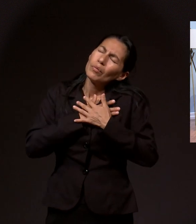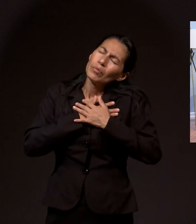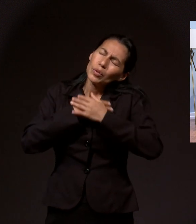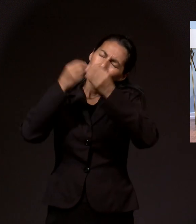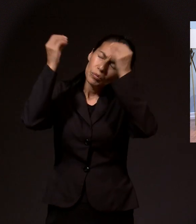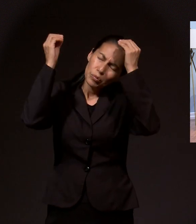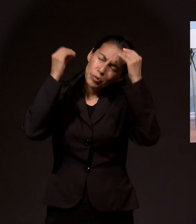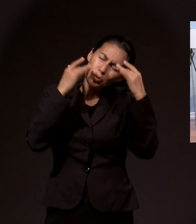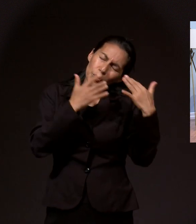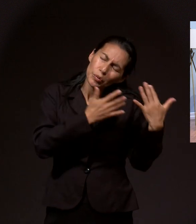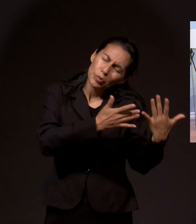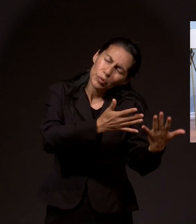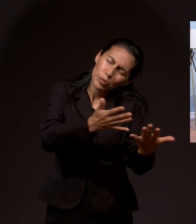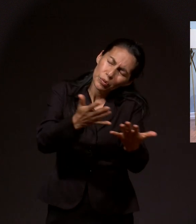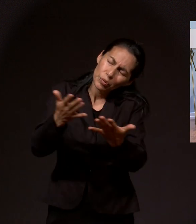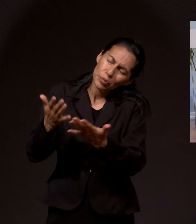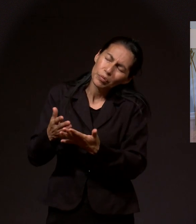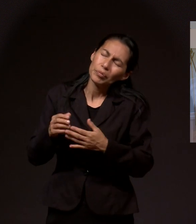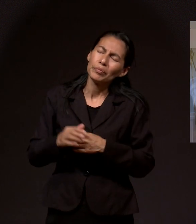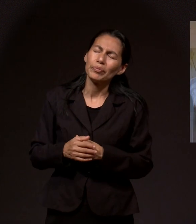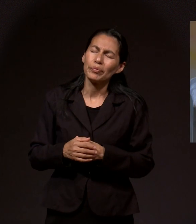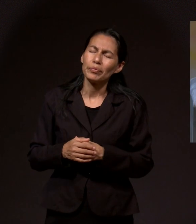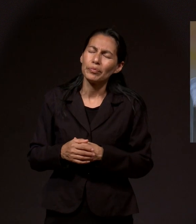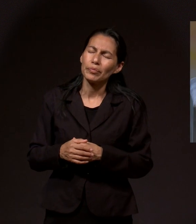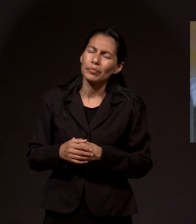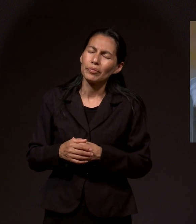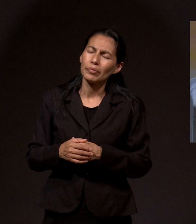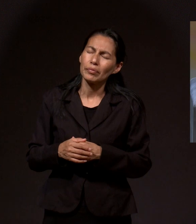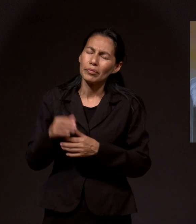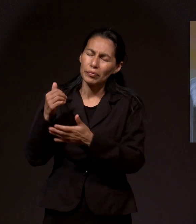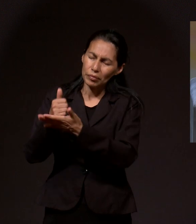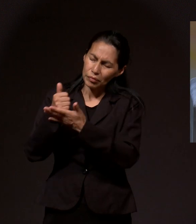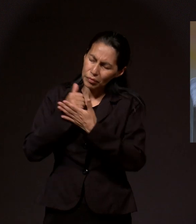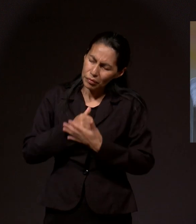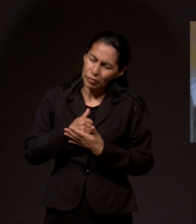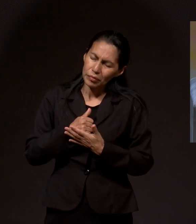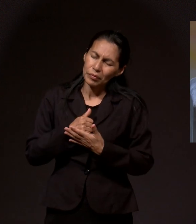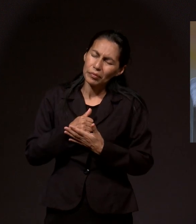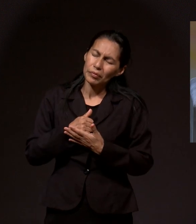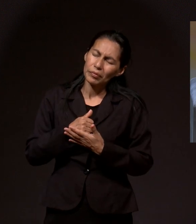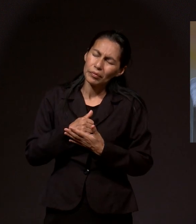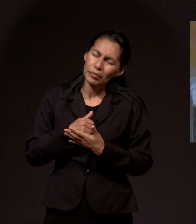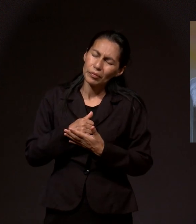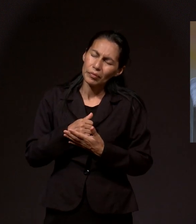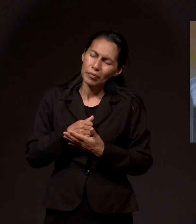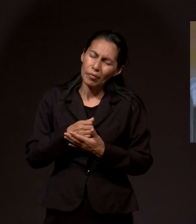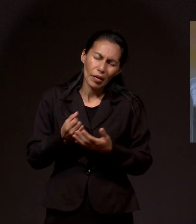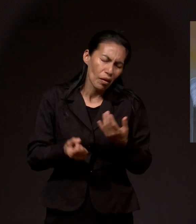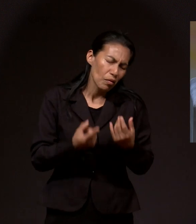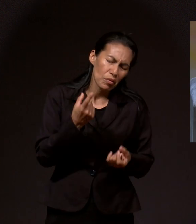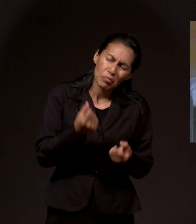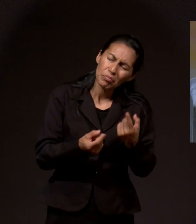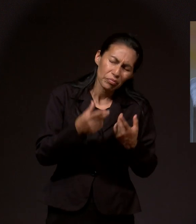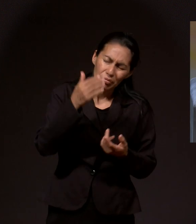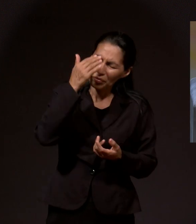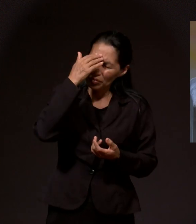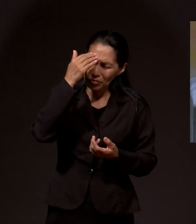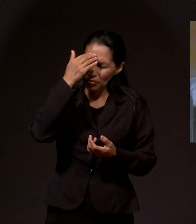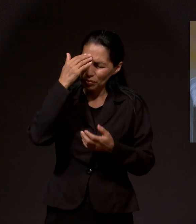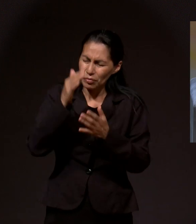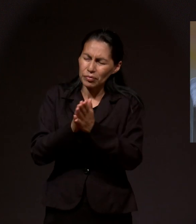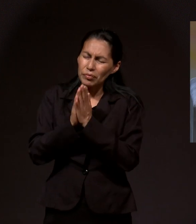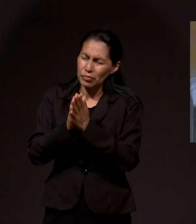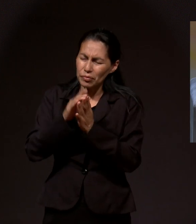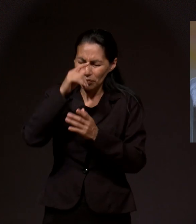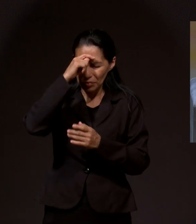y dales fe, Señor. Esa débil fe, quizás, que tengan o quizás no te conozcan. Muéstrate, Señor,